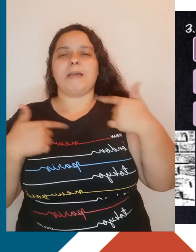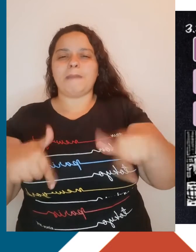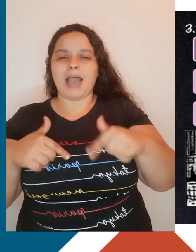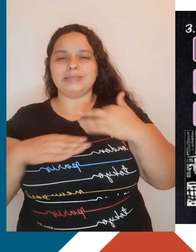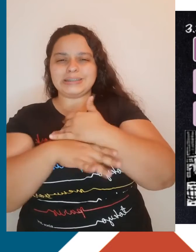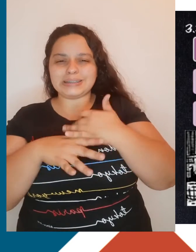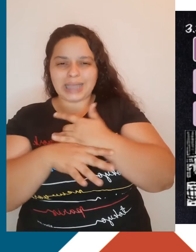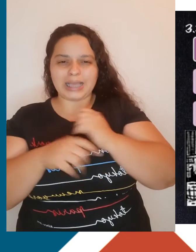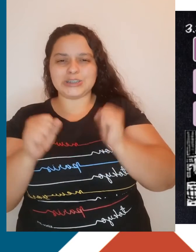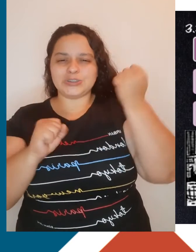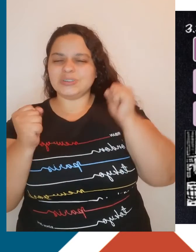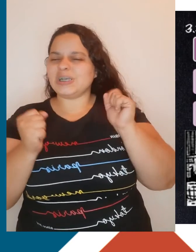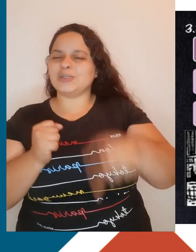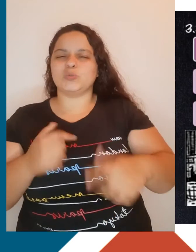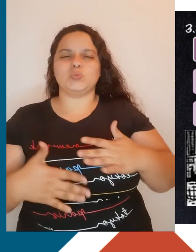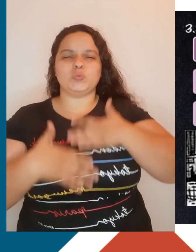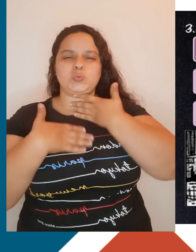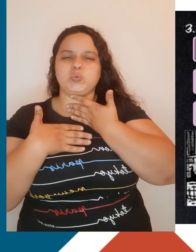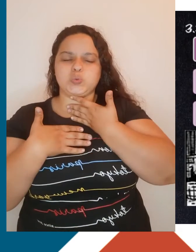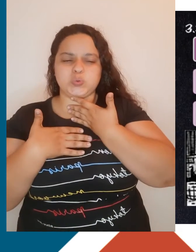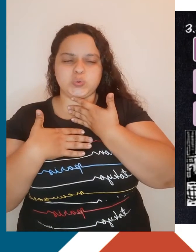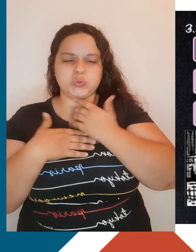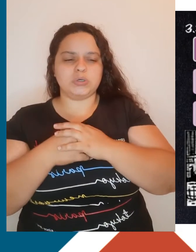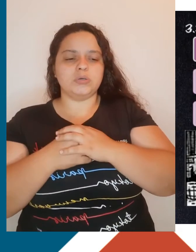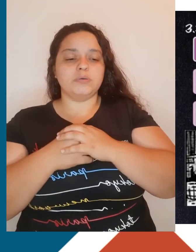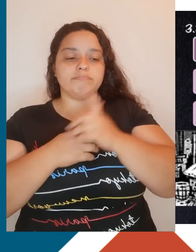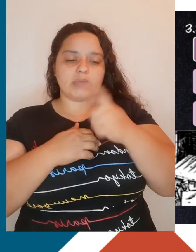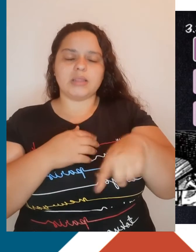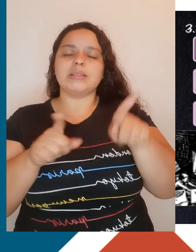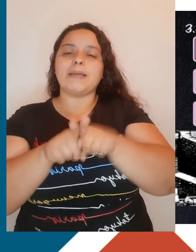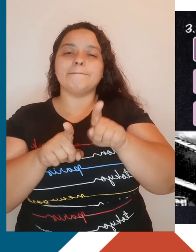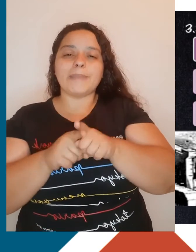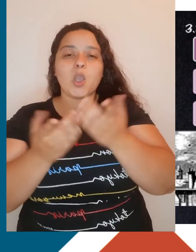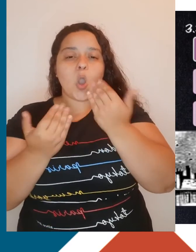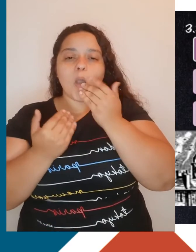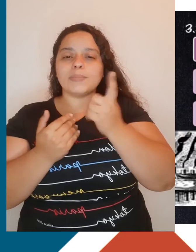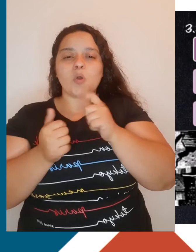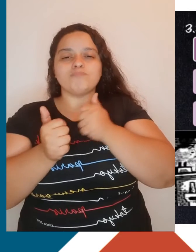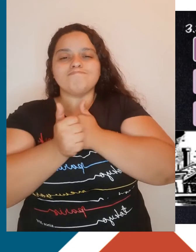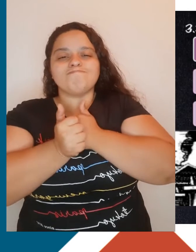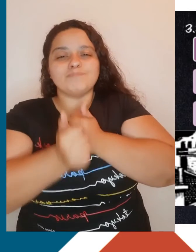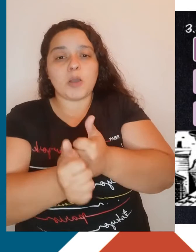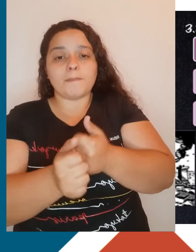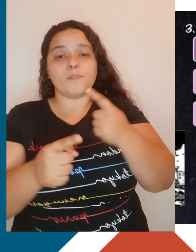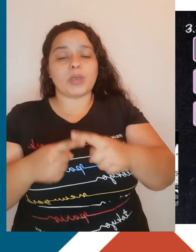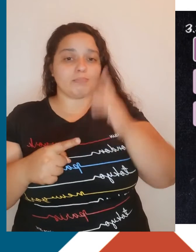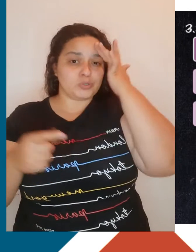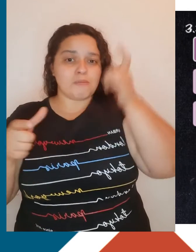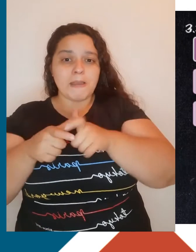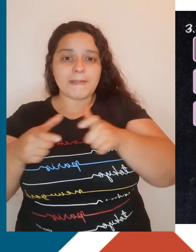Naquele momento, a produção de alimentos também tinha dificuldades de acompanhar o crescimento populacional nas cidades, e a